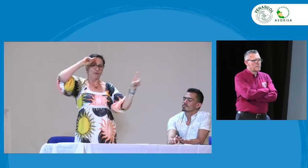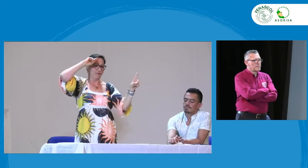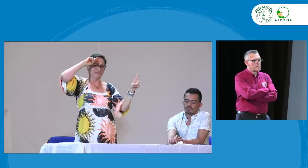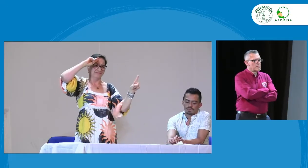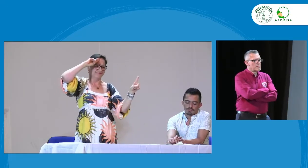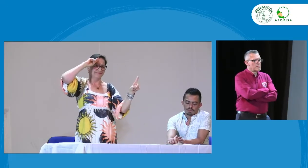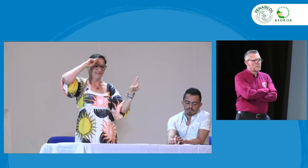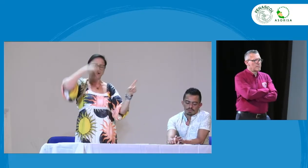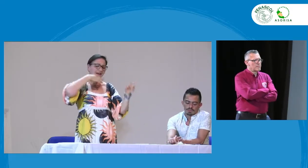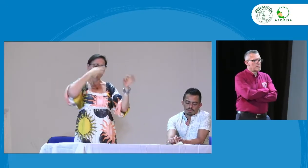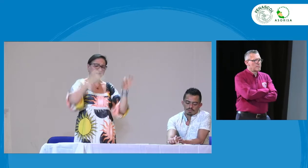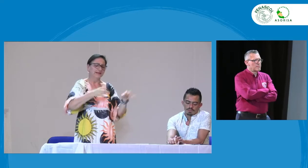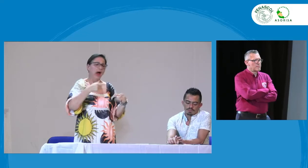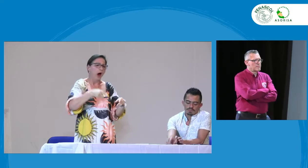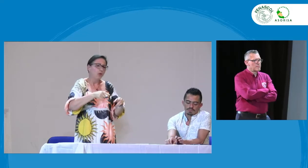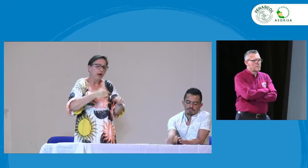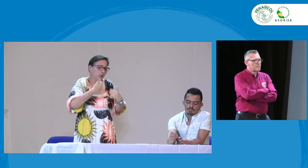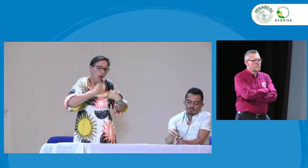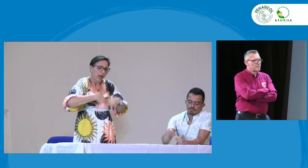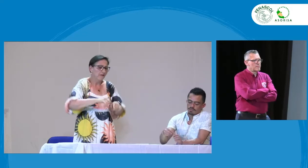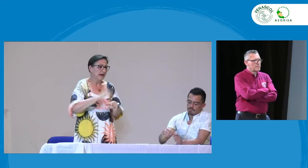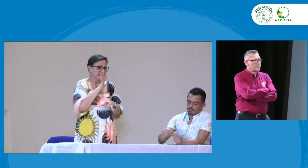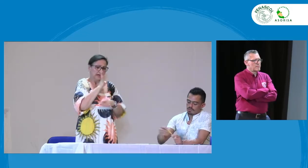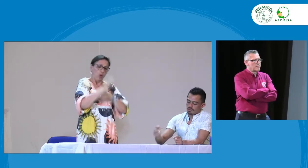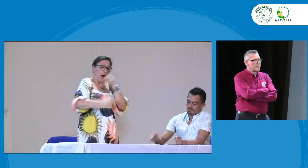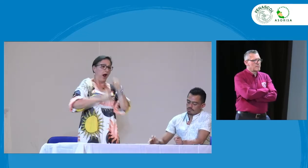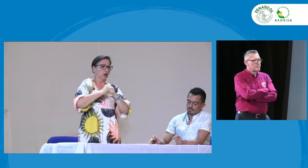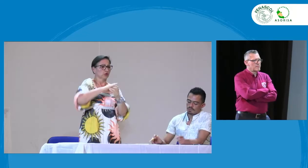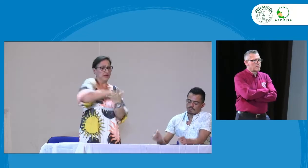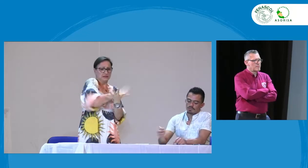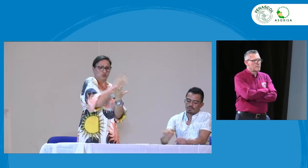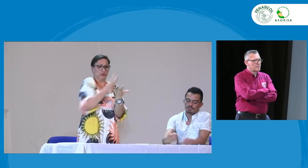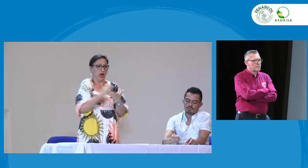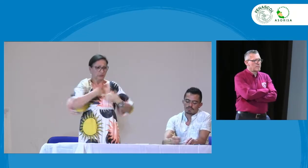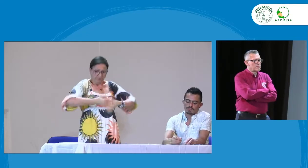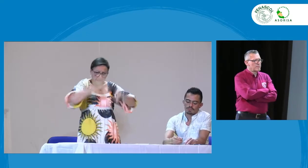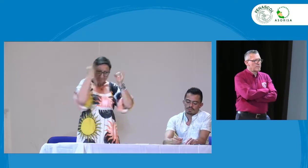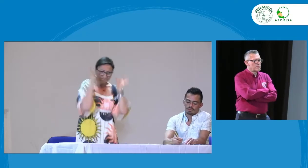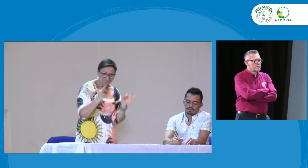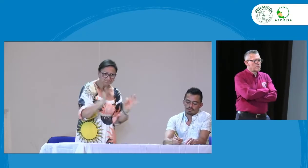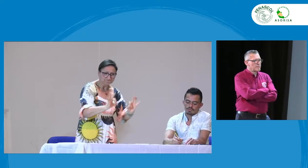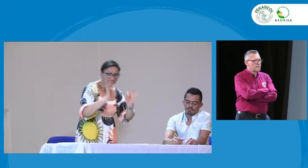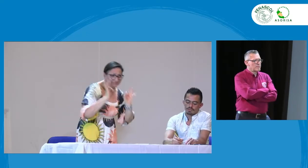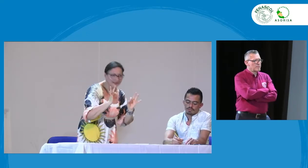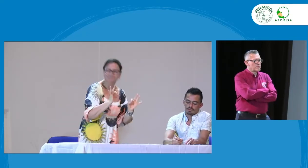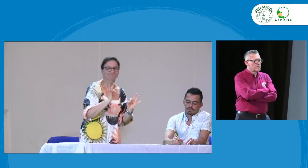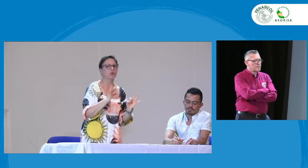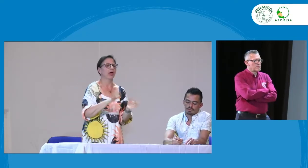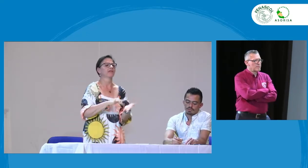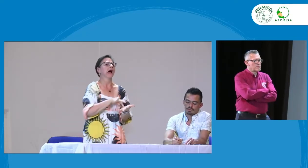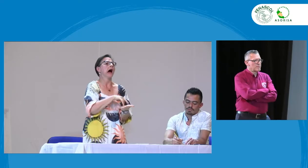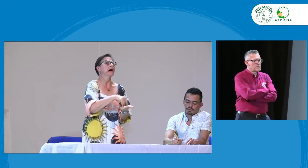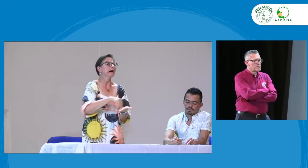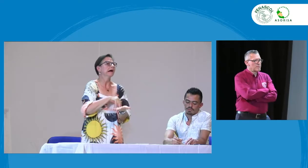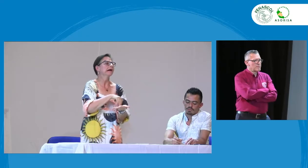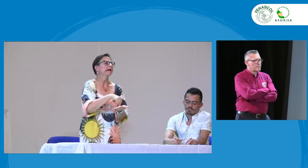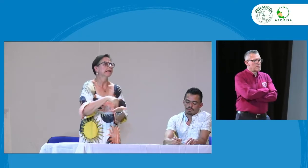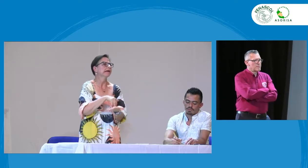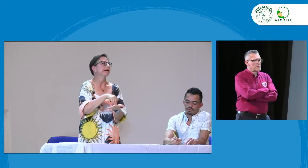que se dé a una interpretación normalizada y clara porque hasta el momento no lo es, ¿sí? todavía